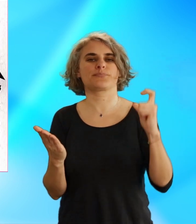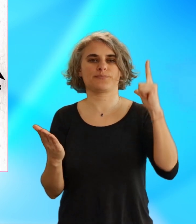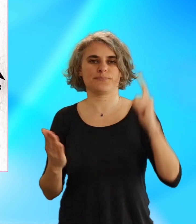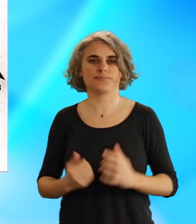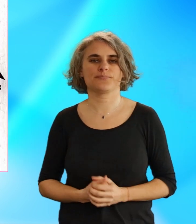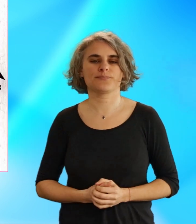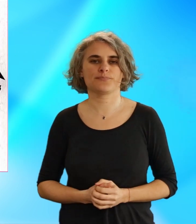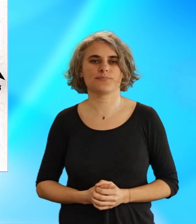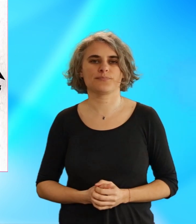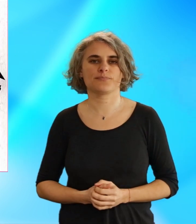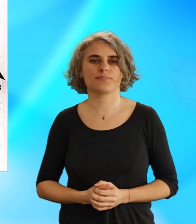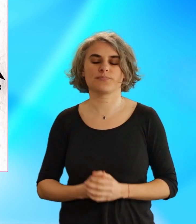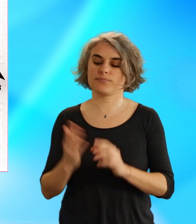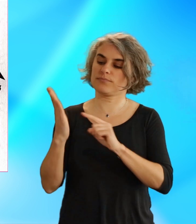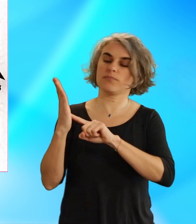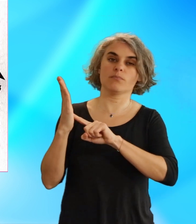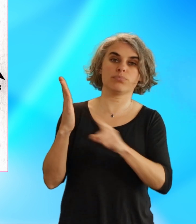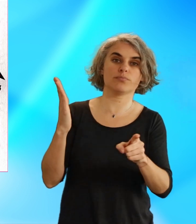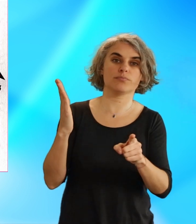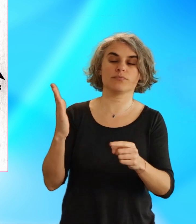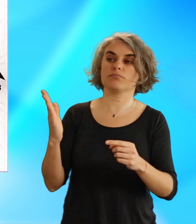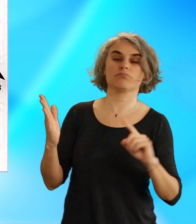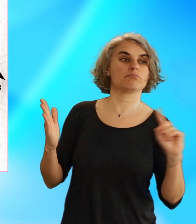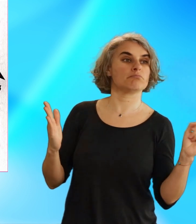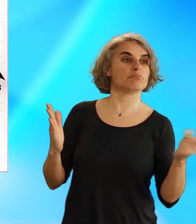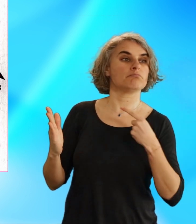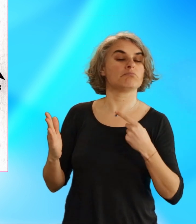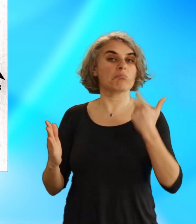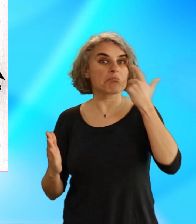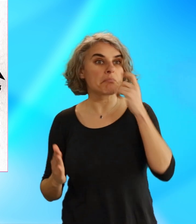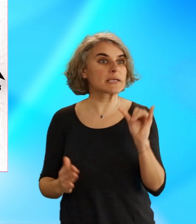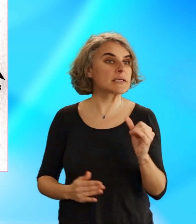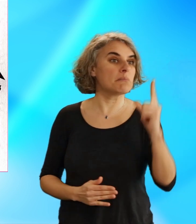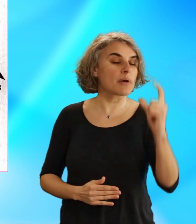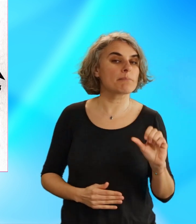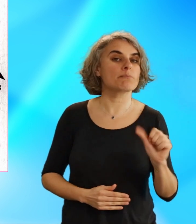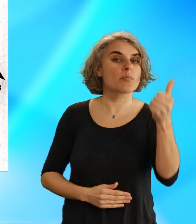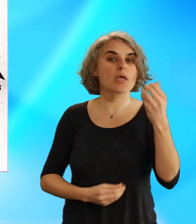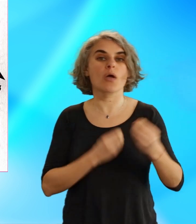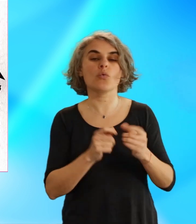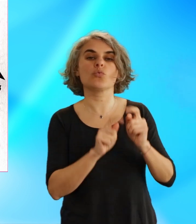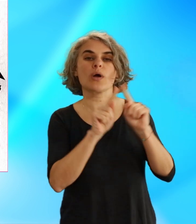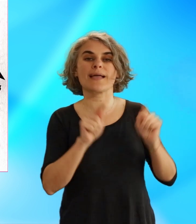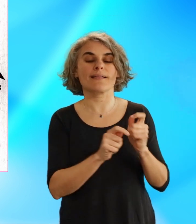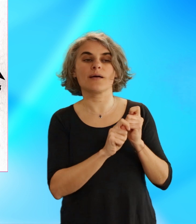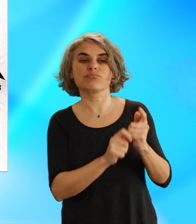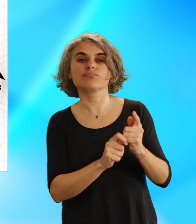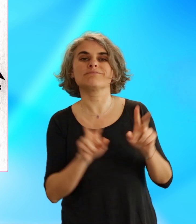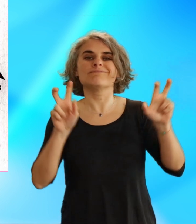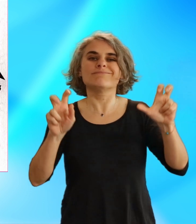puis cliquez sur « Démarrer la partie ». Suivez la consigne pour déterminer l'équipe qui jouera en premier ou liser une carte, n